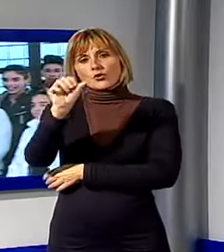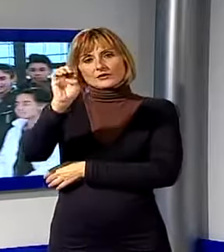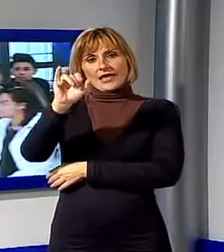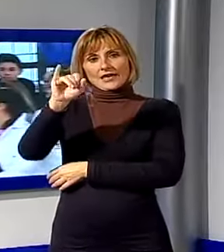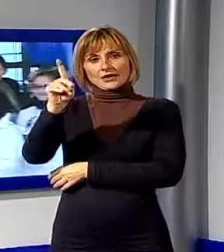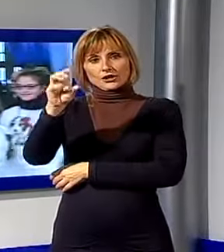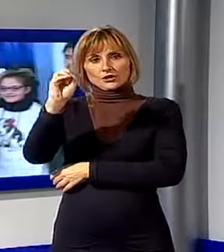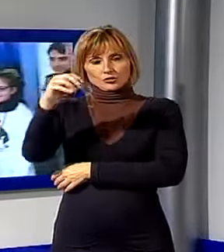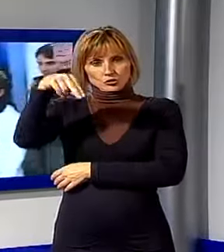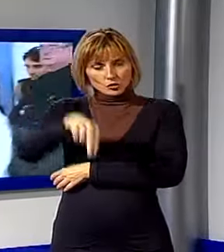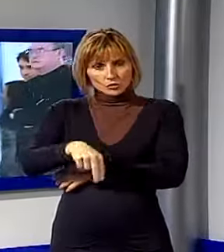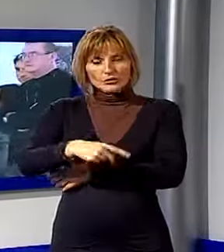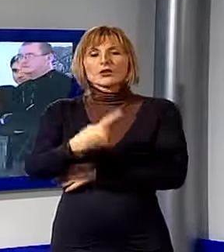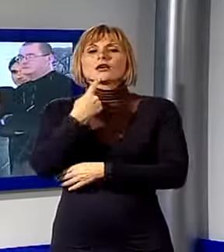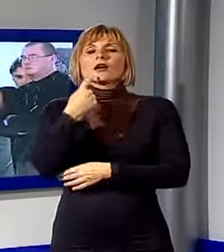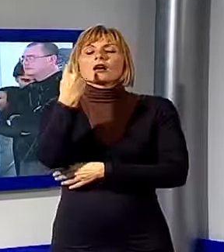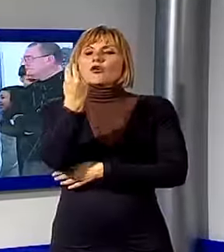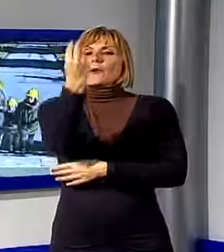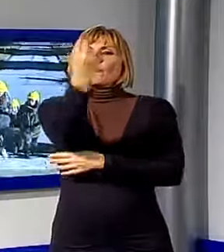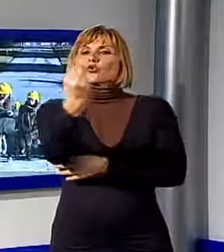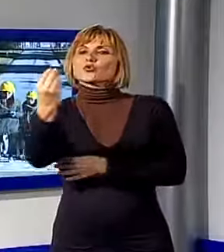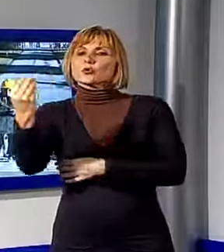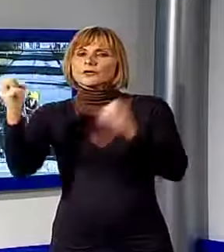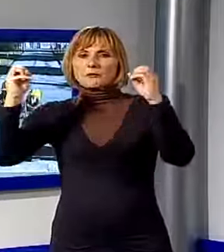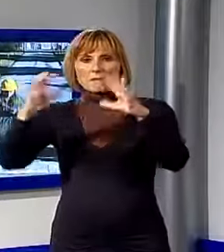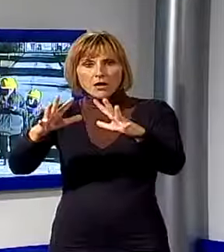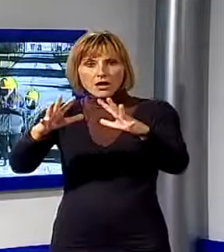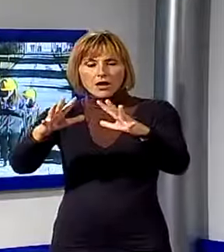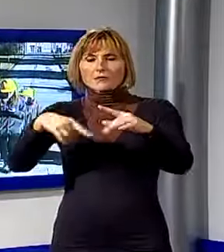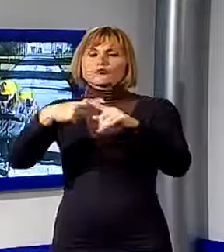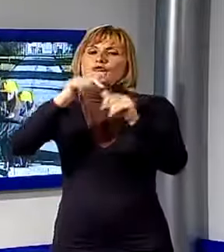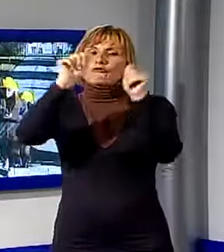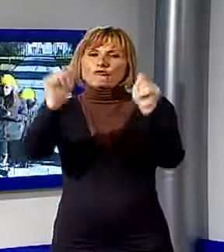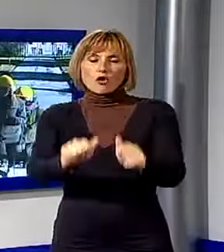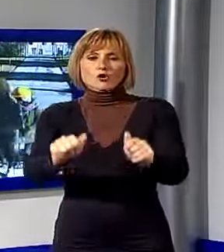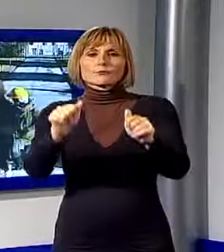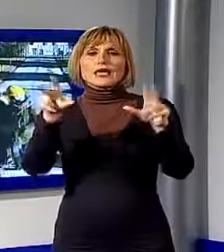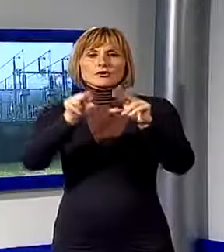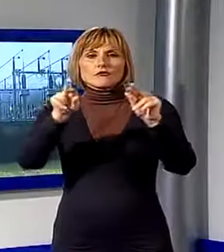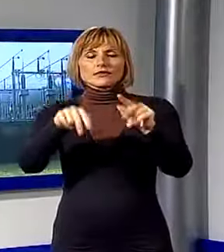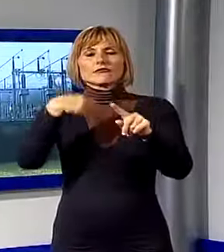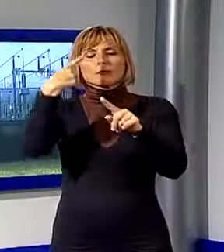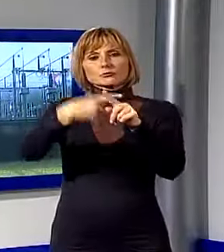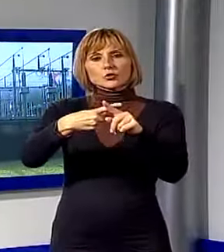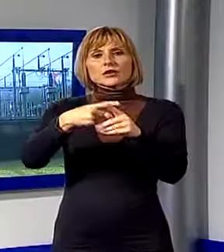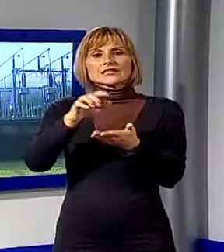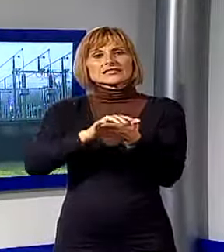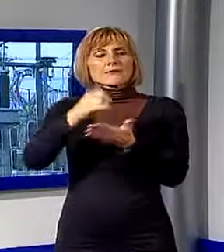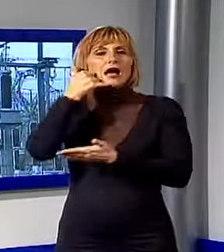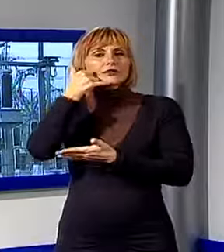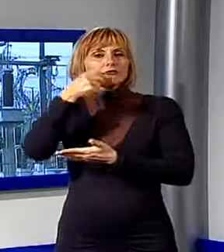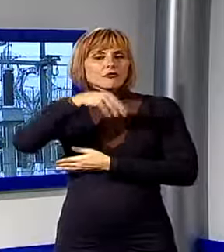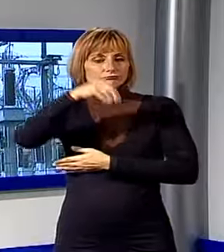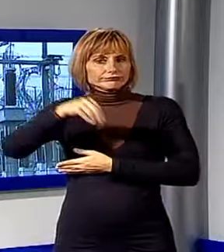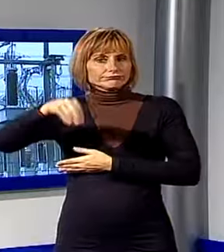'illuminazione artistica dei monumenti del territorio e forme di illuminazione innovativa e smart in vari punti della Versilia. I vincitori